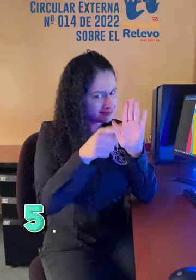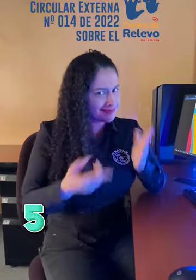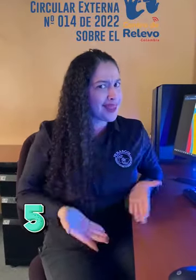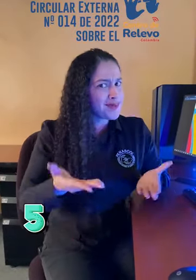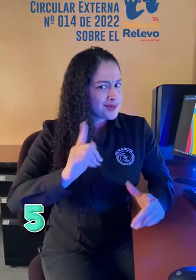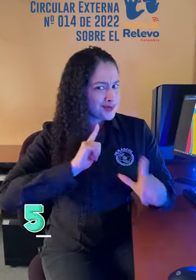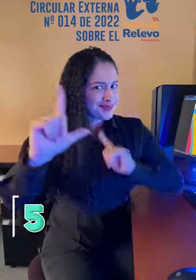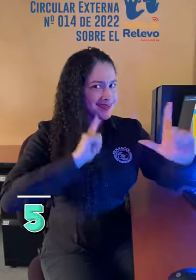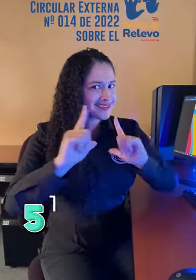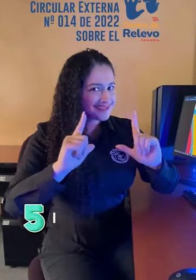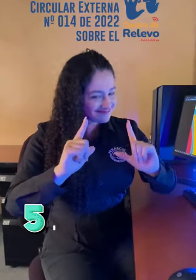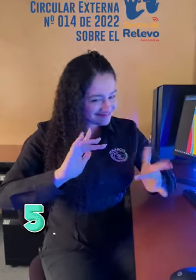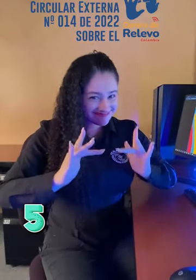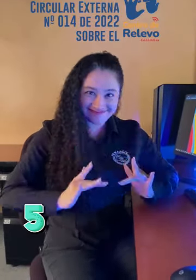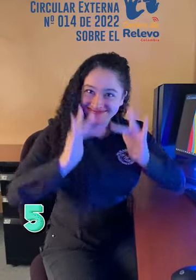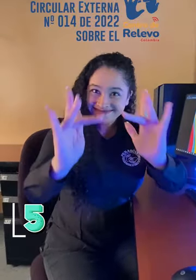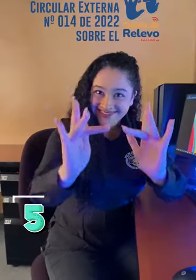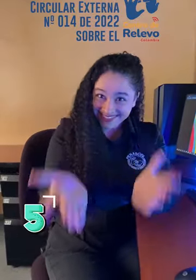El Centro de Relevo es para ustedes.